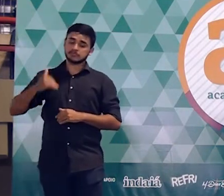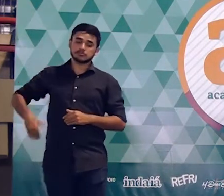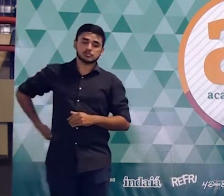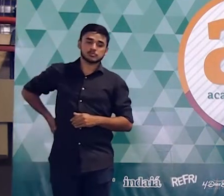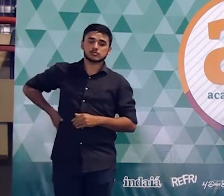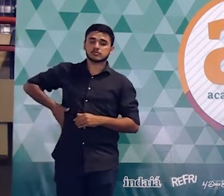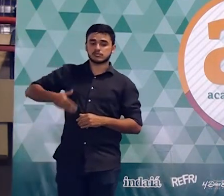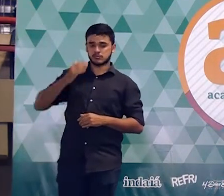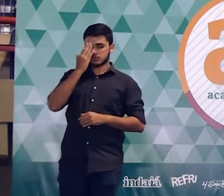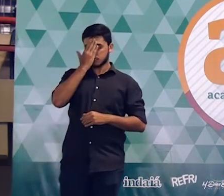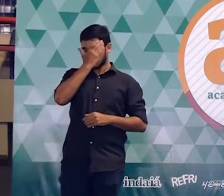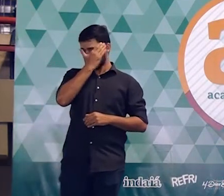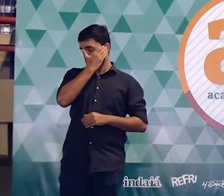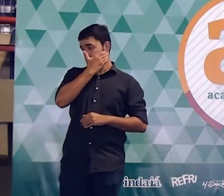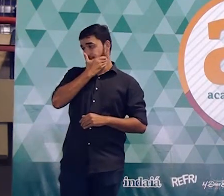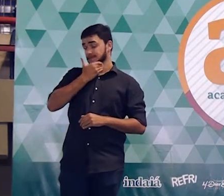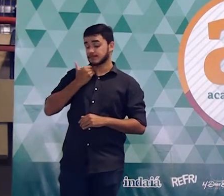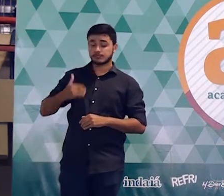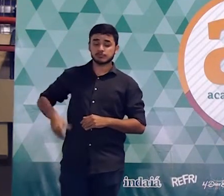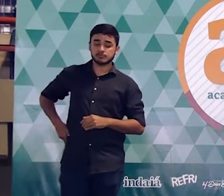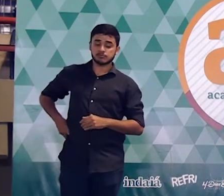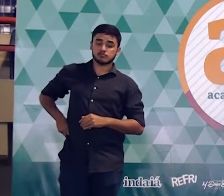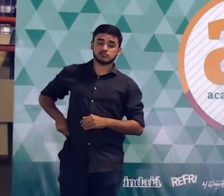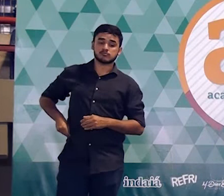vocês uma coisa que eu acho que é realmente importante.